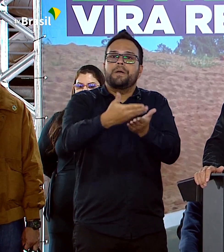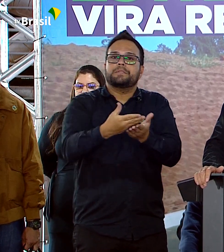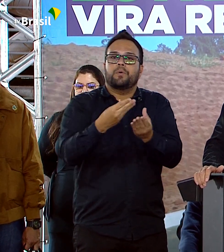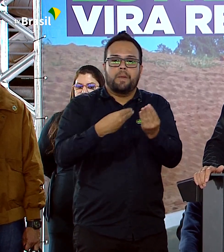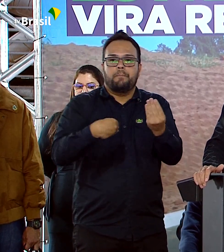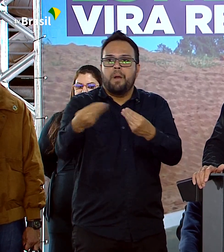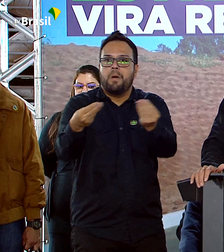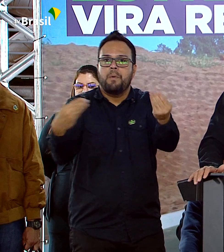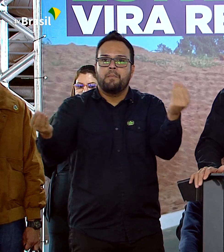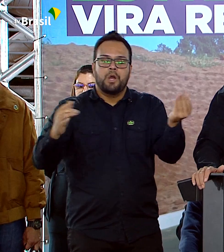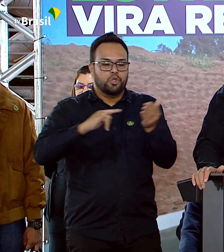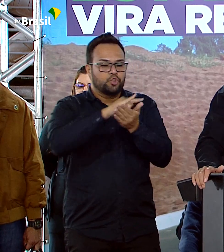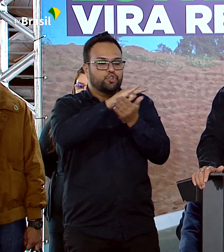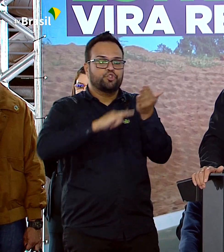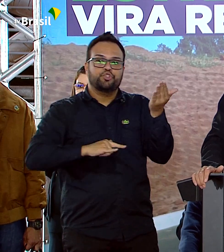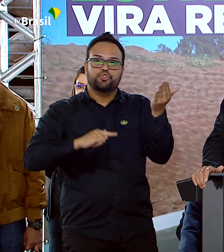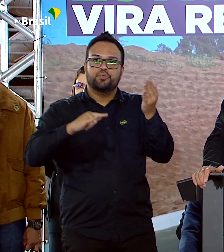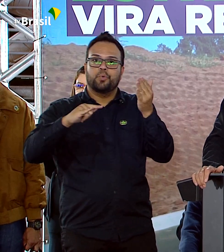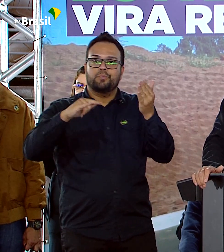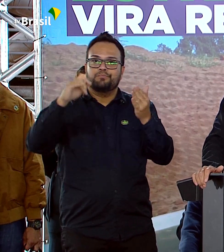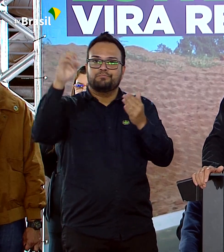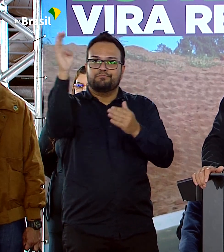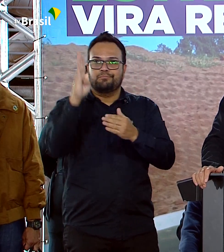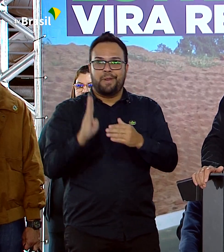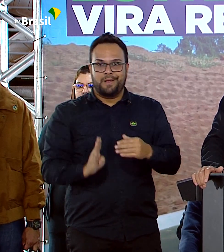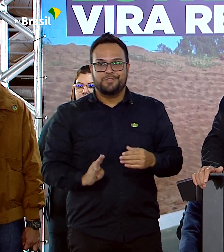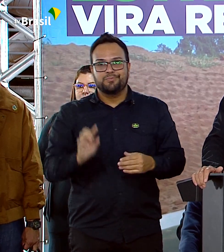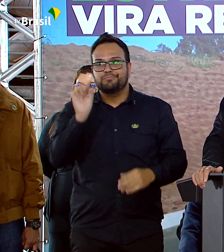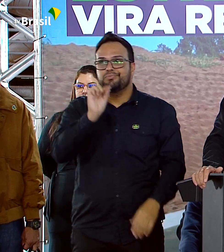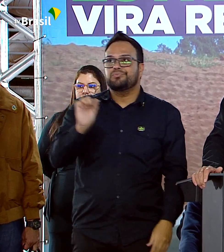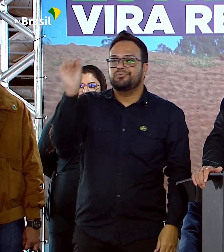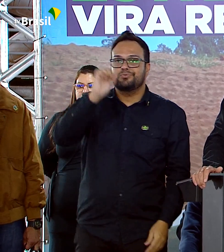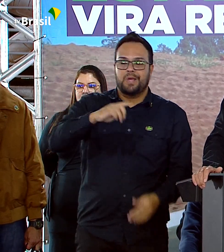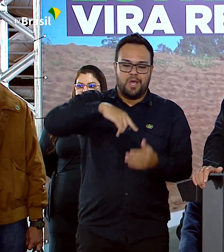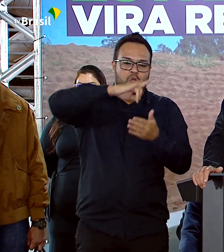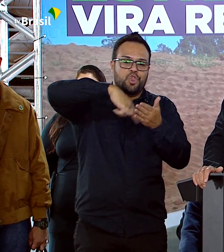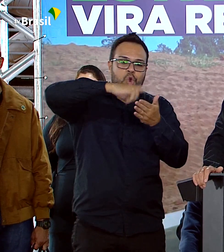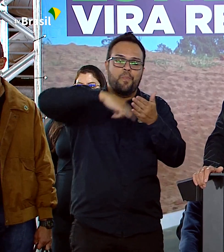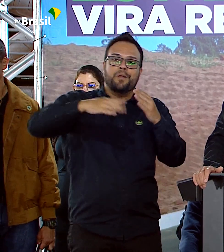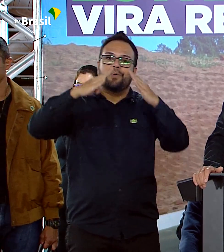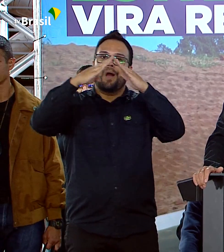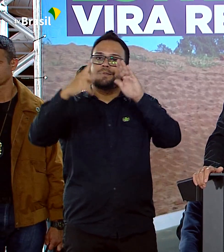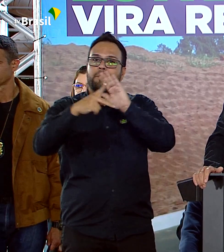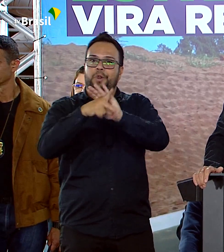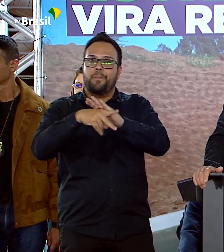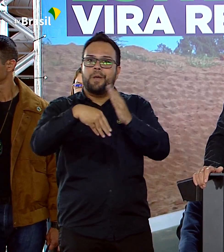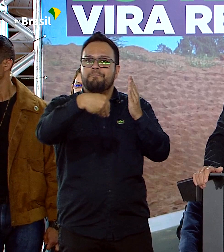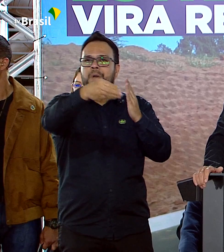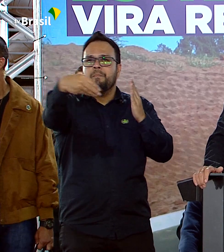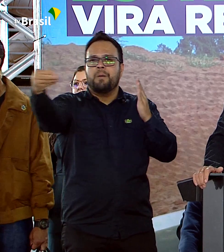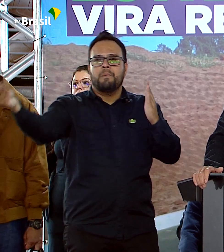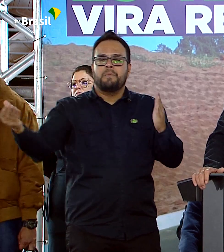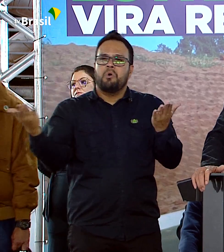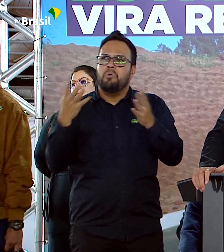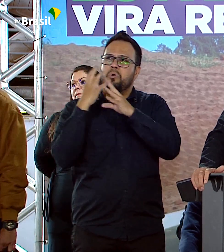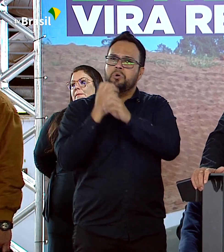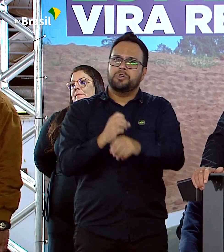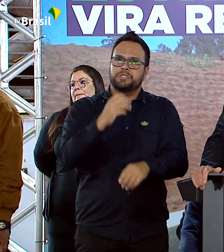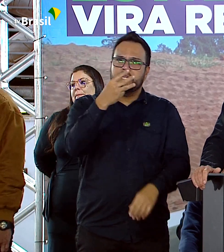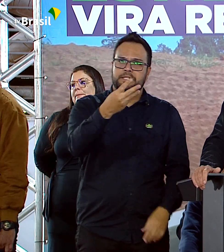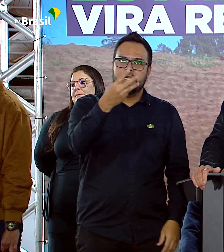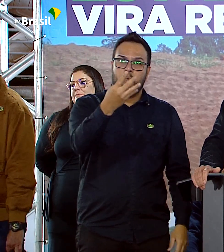titular terras pelo Brasil. Hoje, pelo menos 341 mil